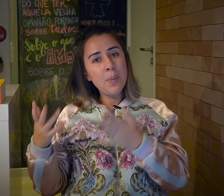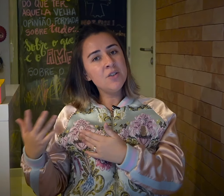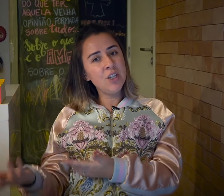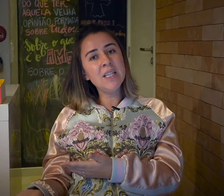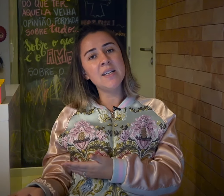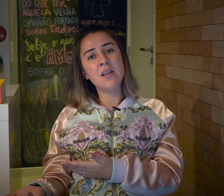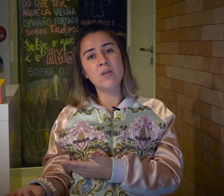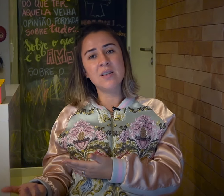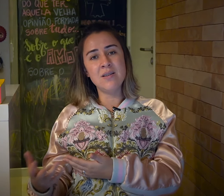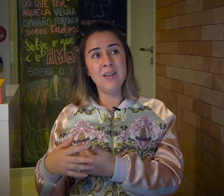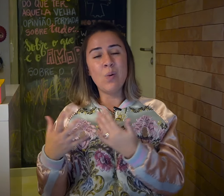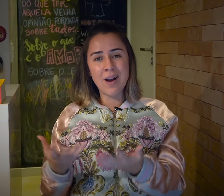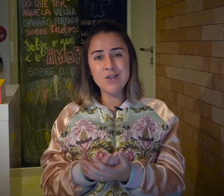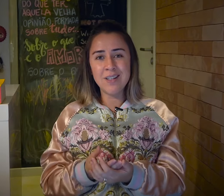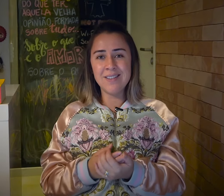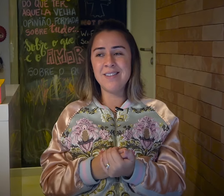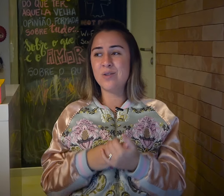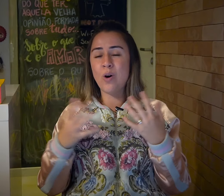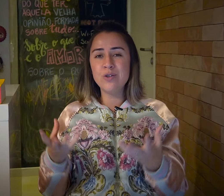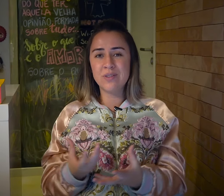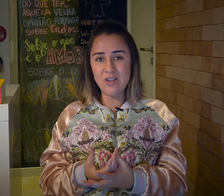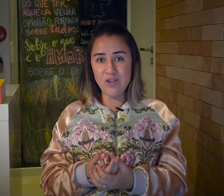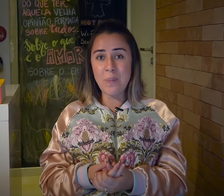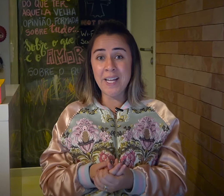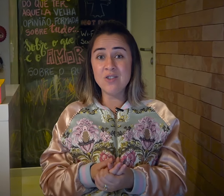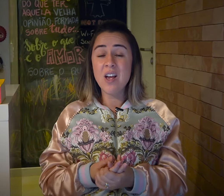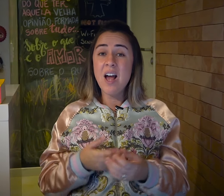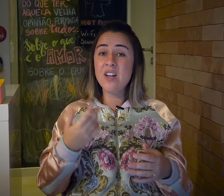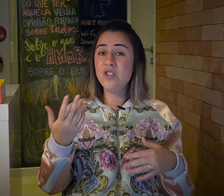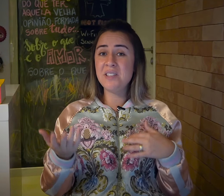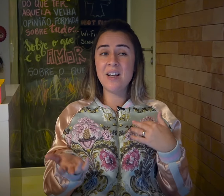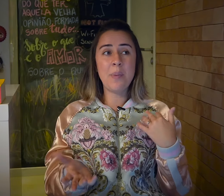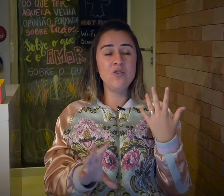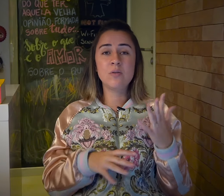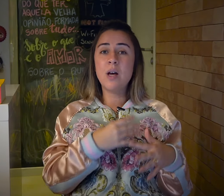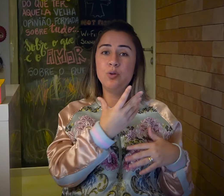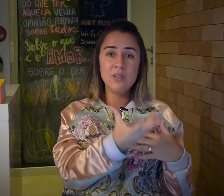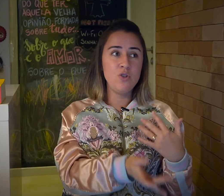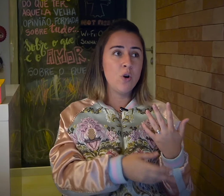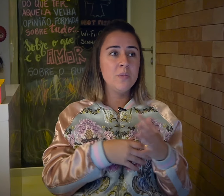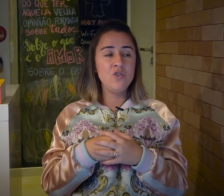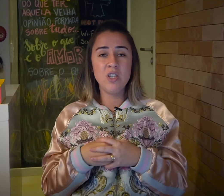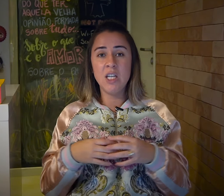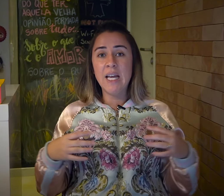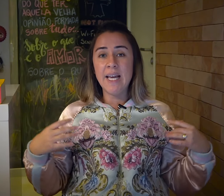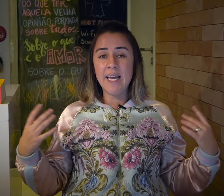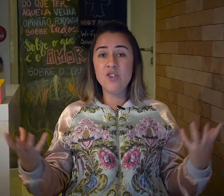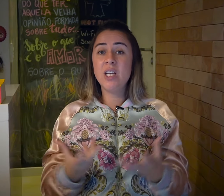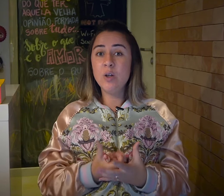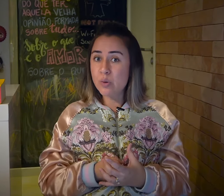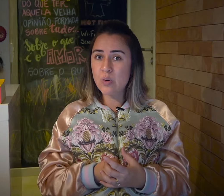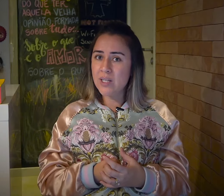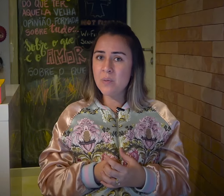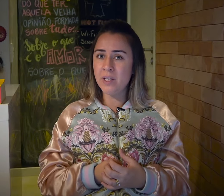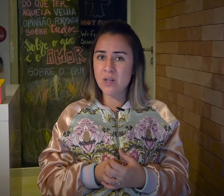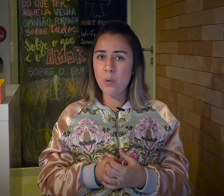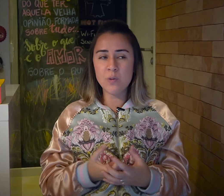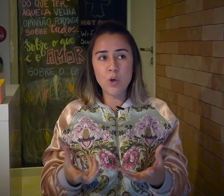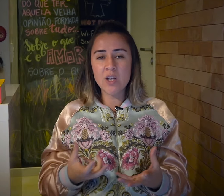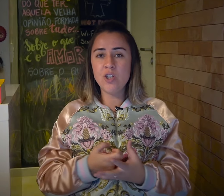partir dessa nossa linguagem, né? Desses códigos que a gente aprende, a gente vai ser capaz de estudar outros idiomas, de adquirir outros conhecimentos depois, porque a gente